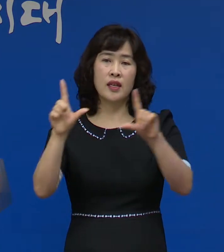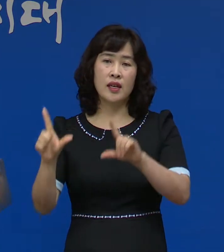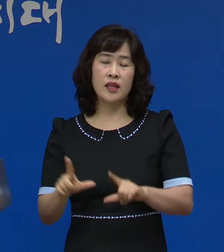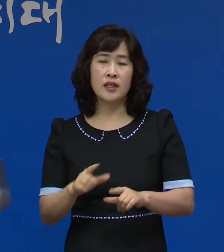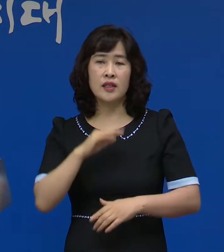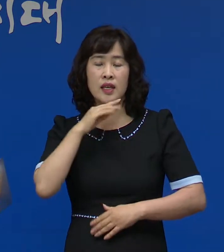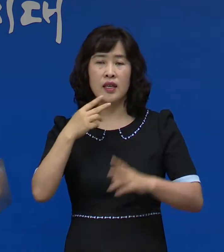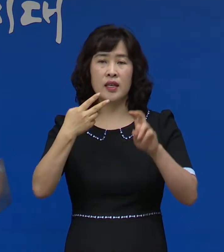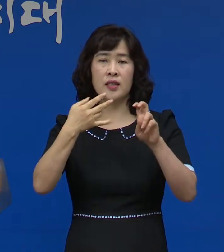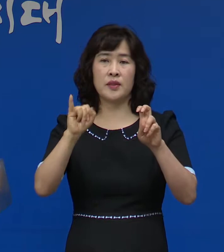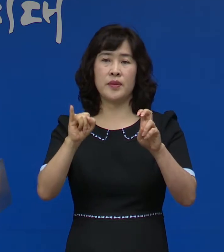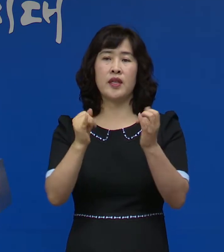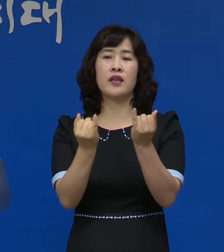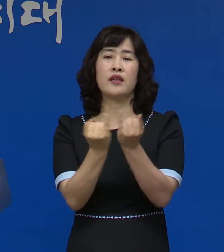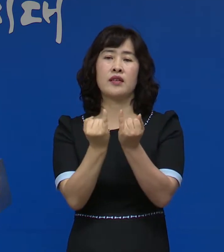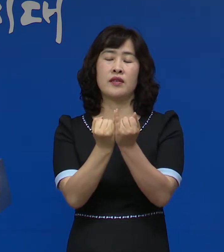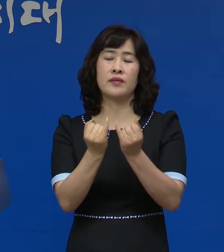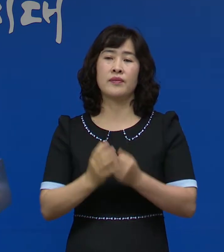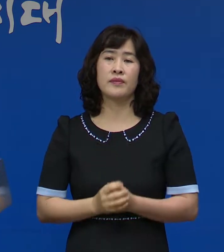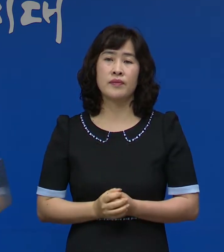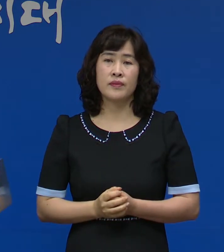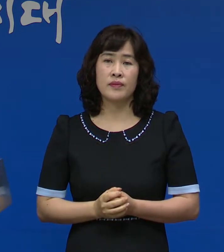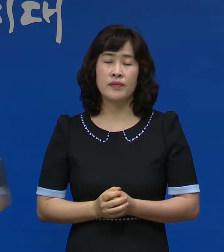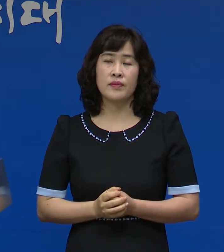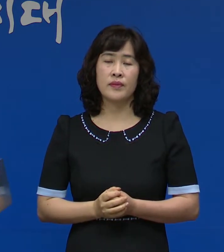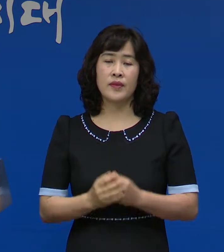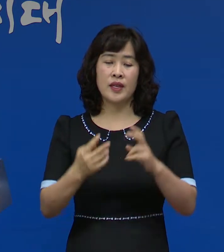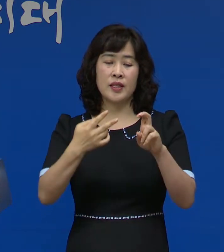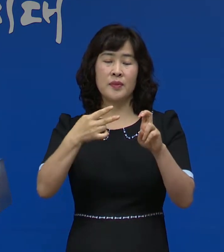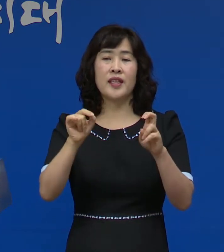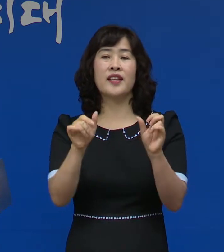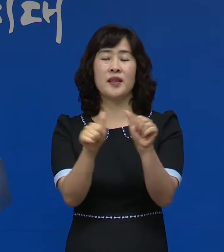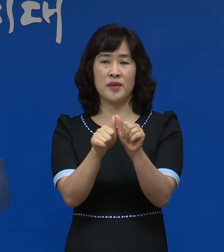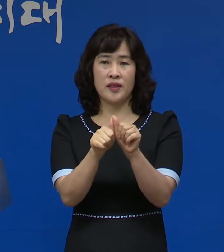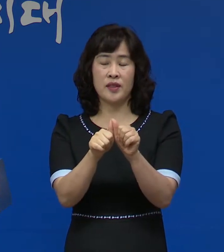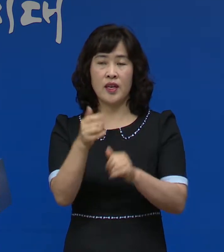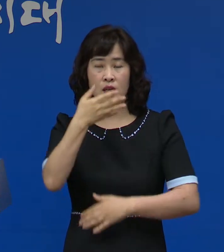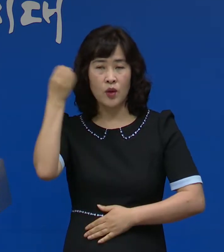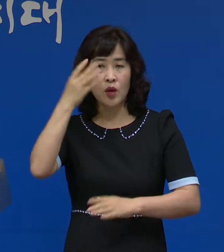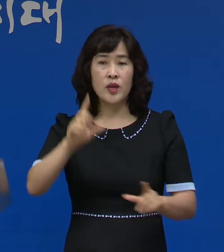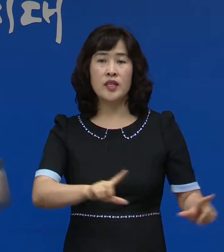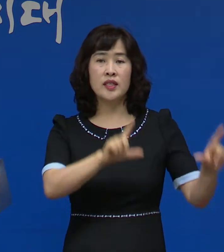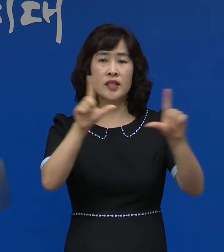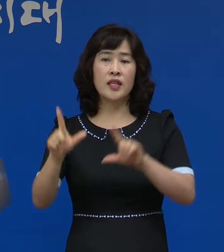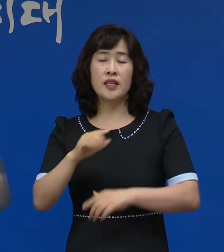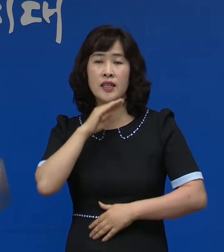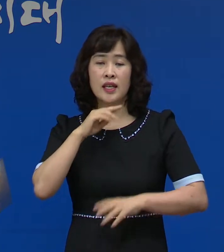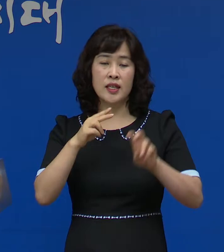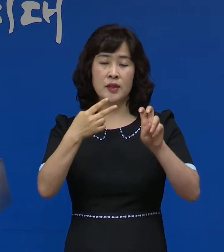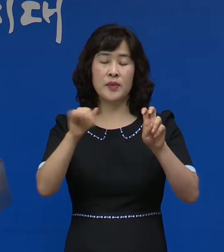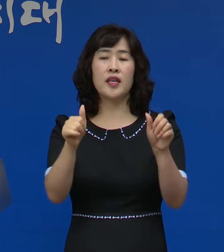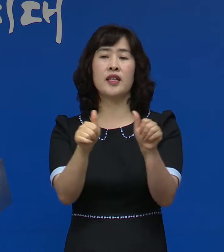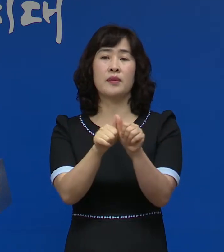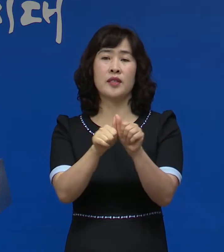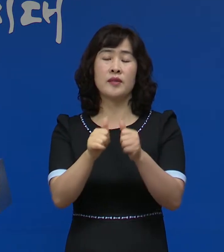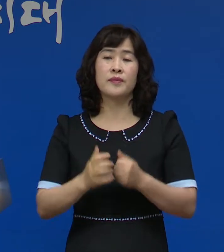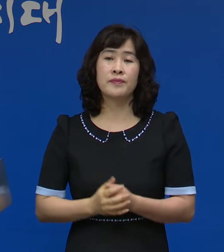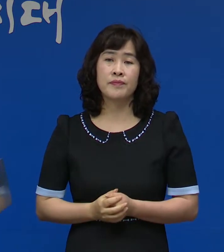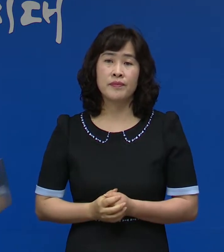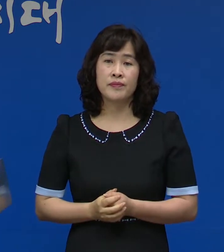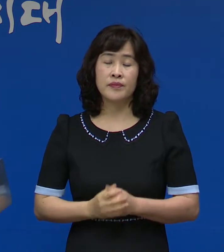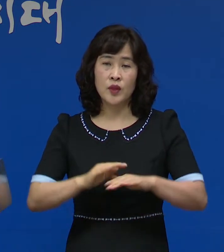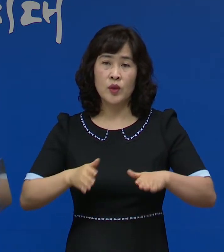20대 남성입니다 영광군에 거주하는 20대 남성입니다